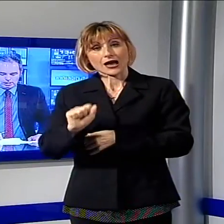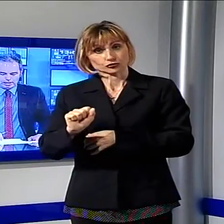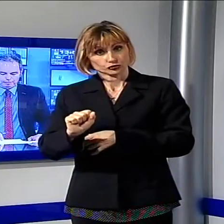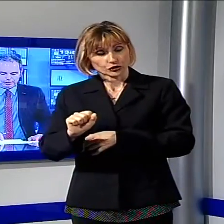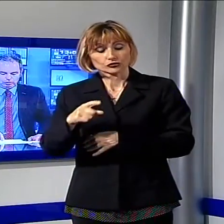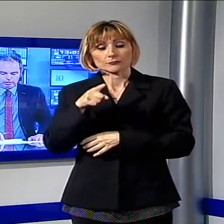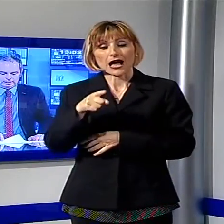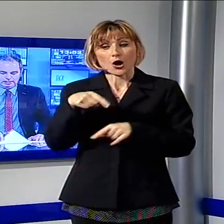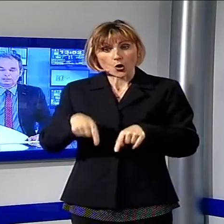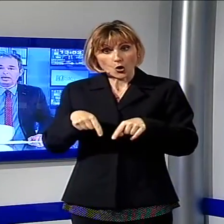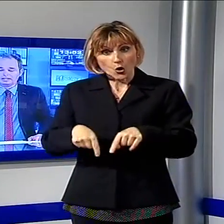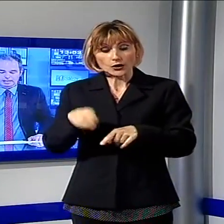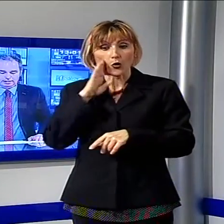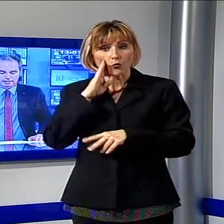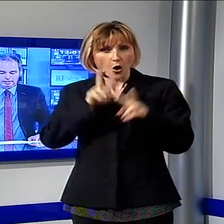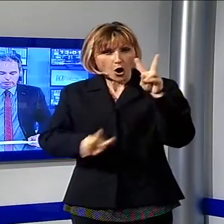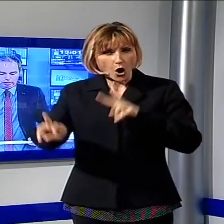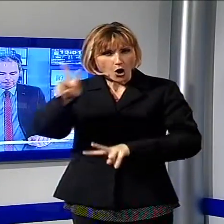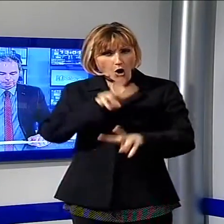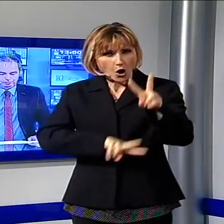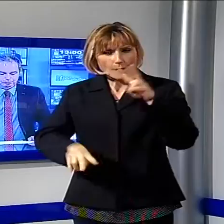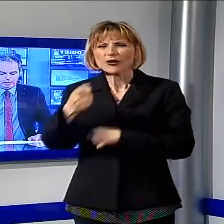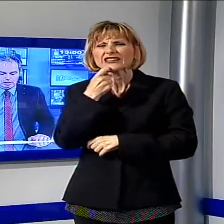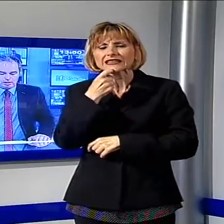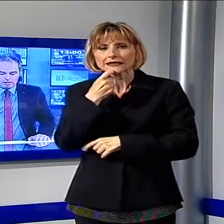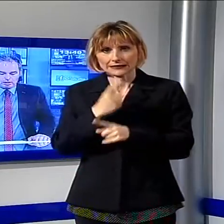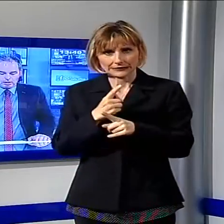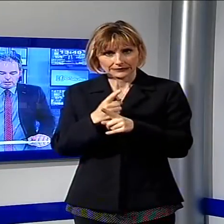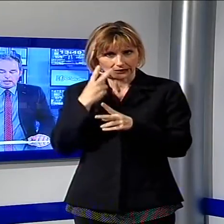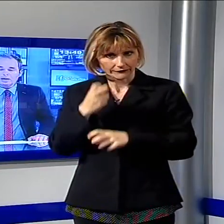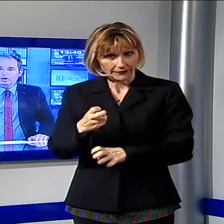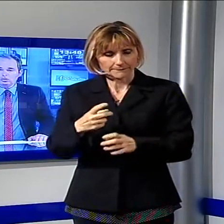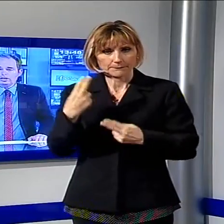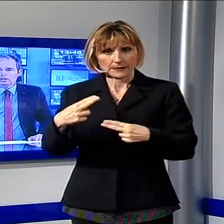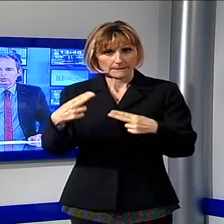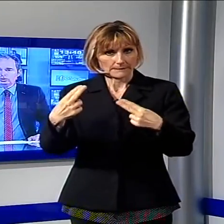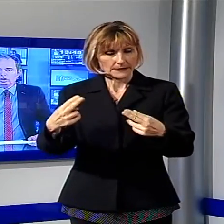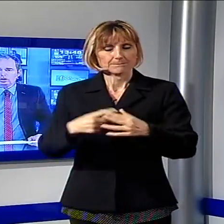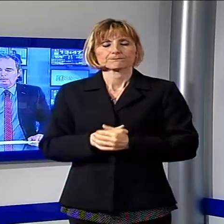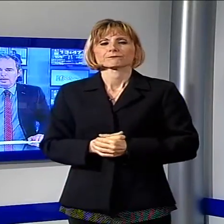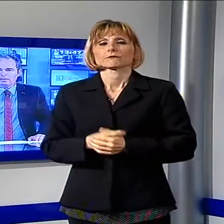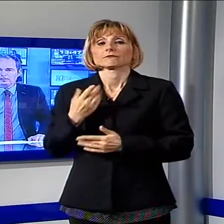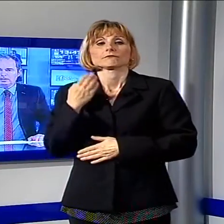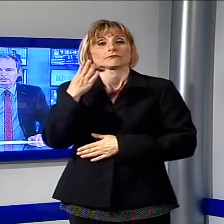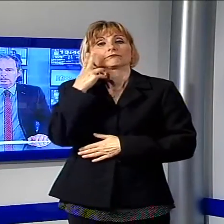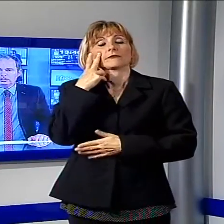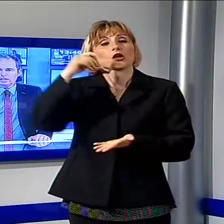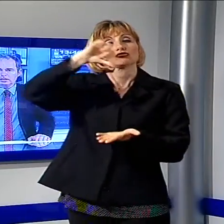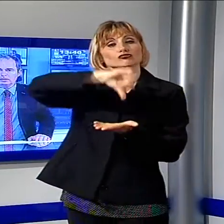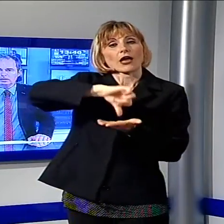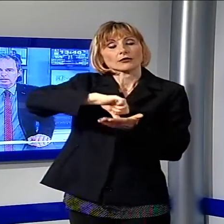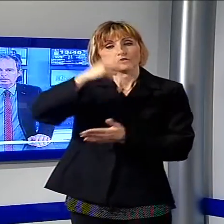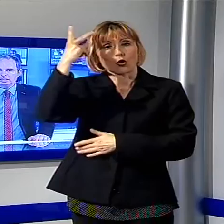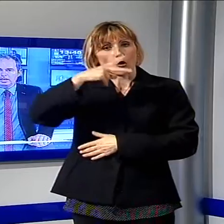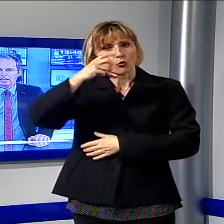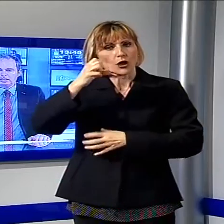la persona che si è sbarazzata della droga. Andiamo a Lucca in centro storico per la manifestazione che c'è stata